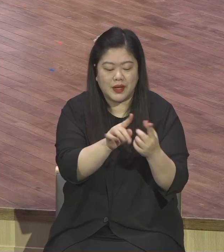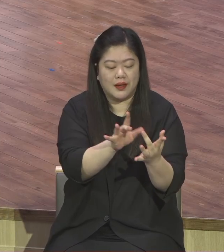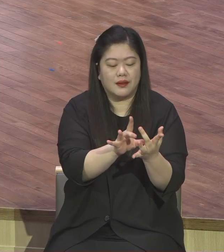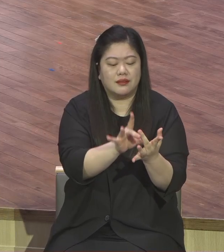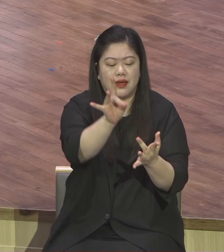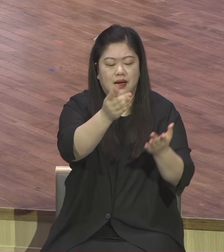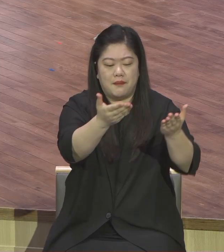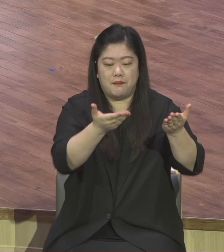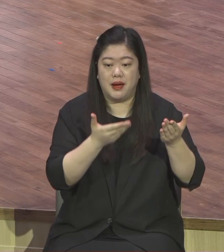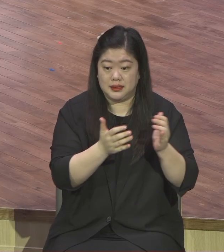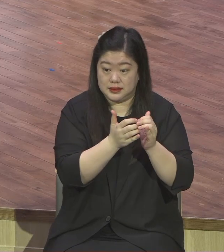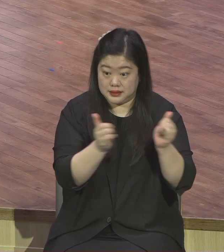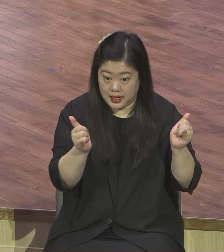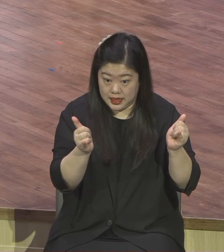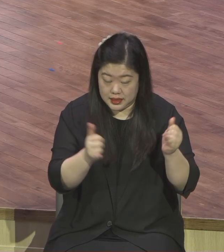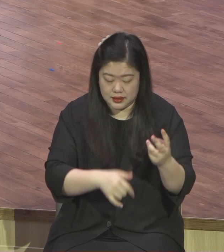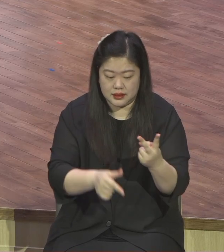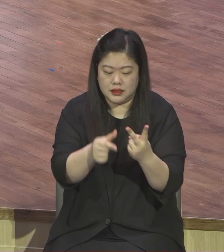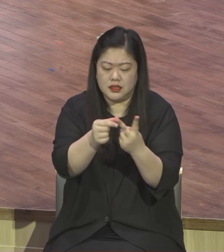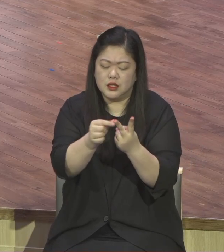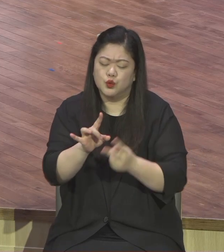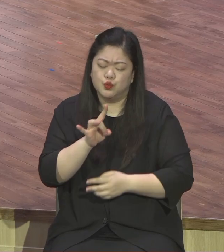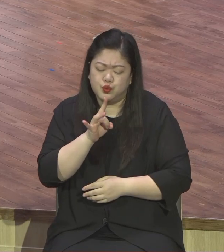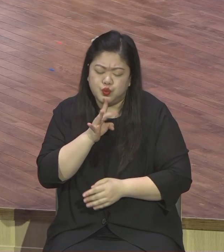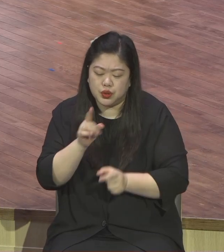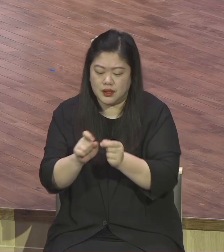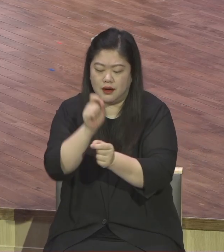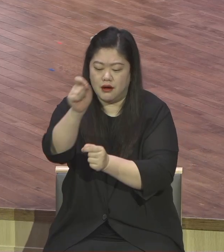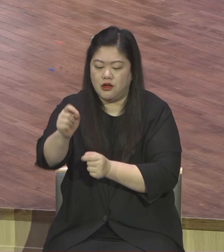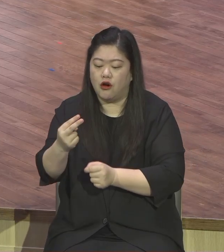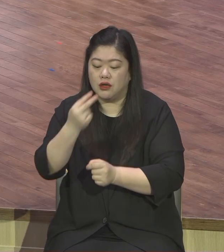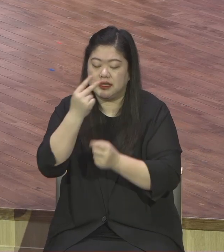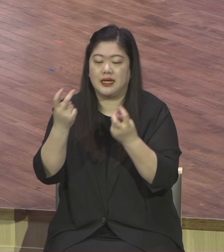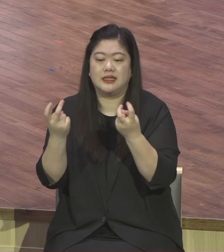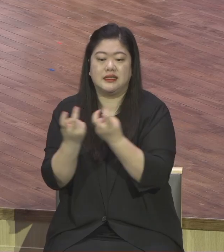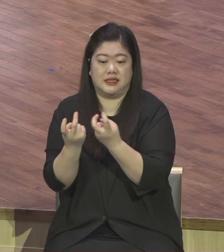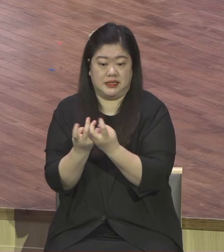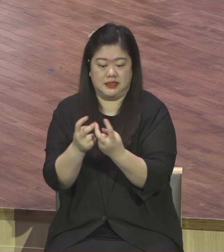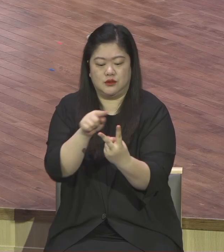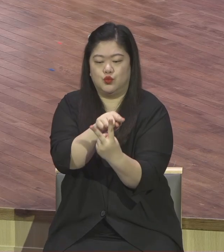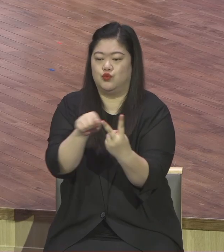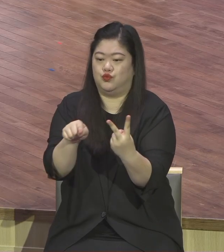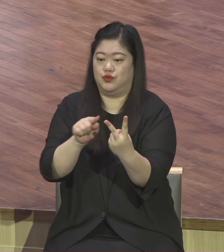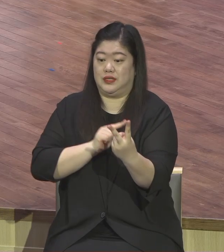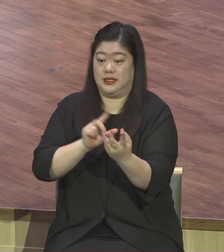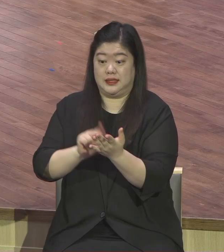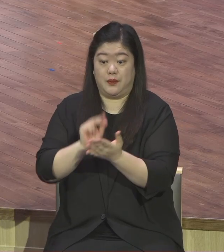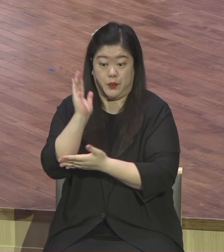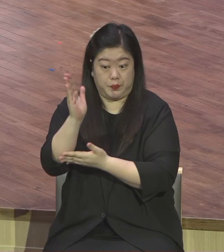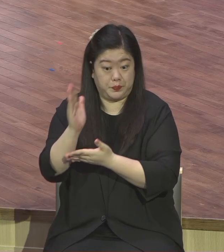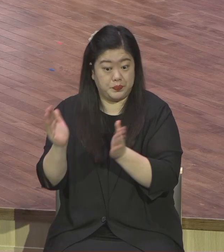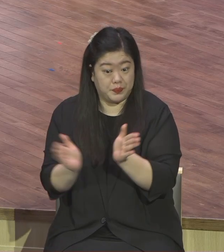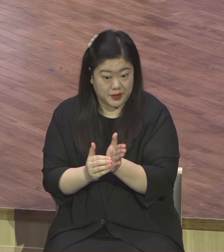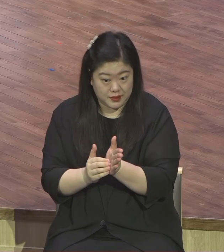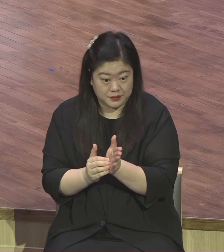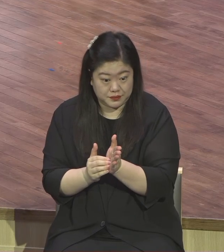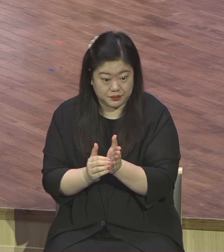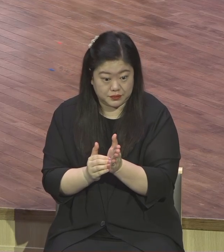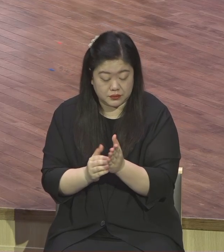드렸는데 유일한 영생의 길 대신은 예수 그리스도를 믿음으로